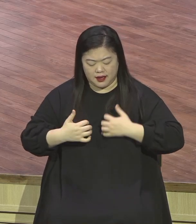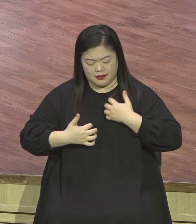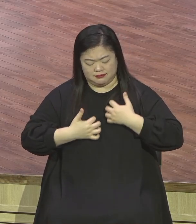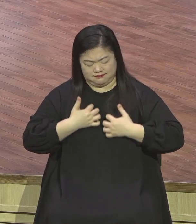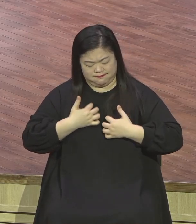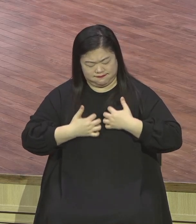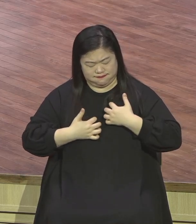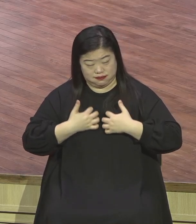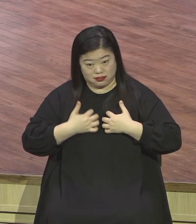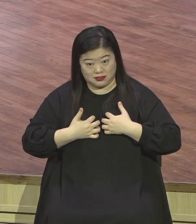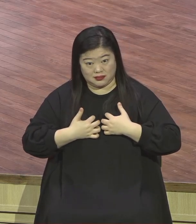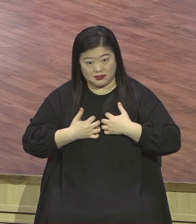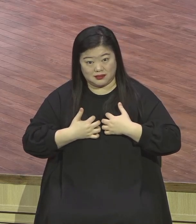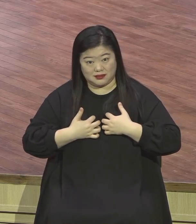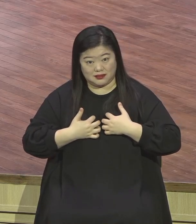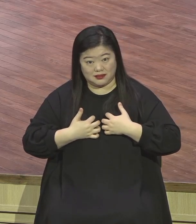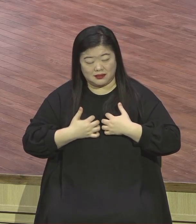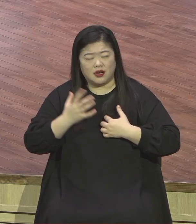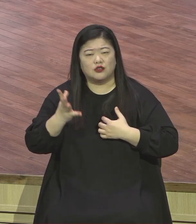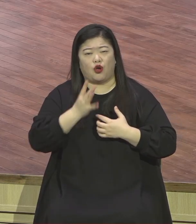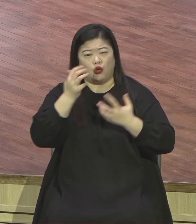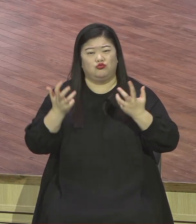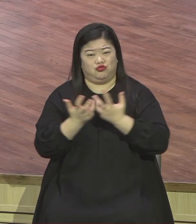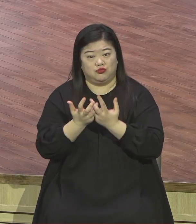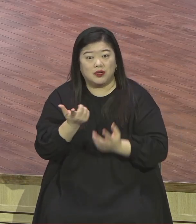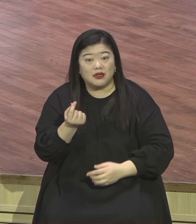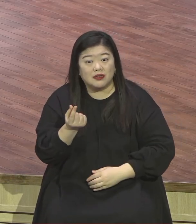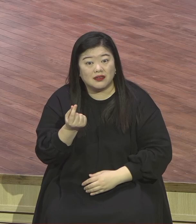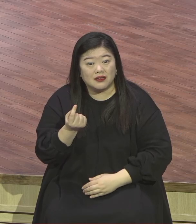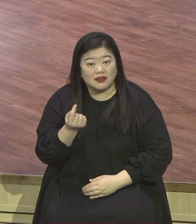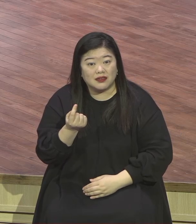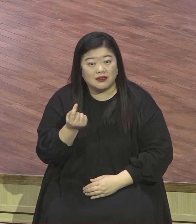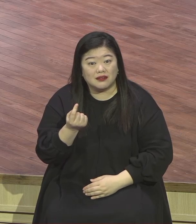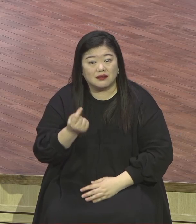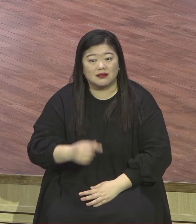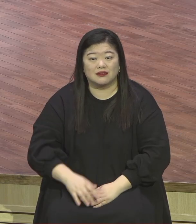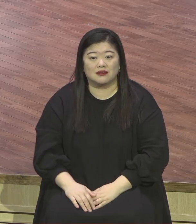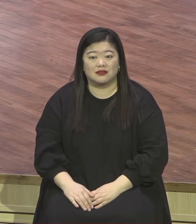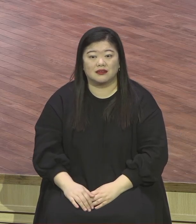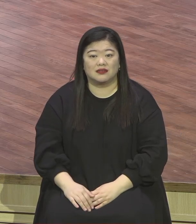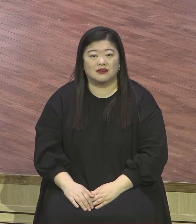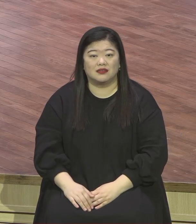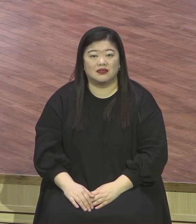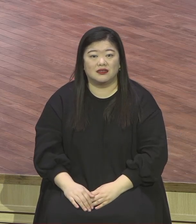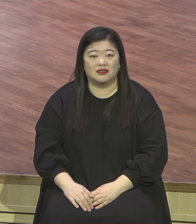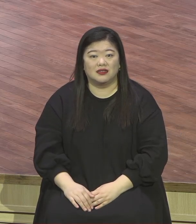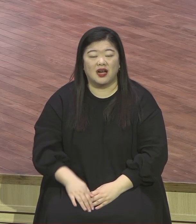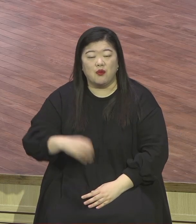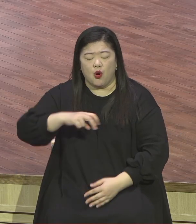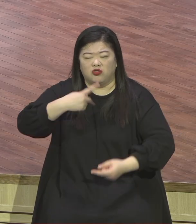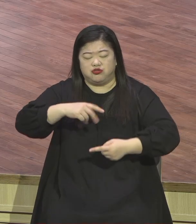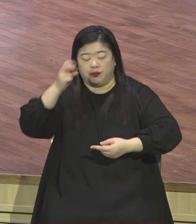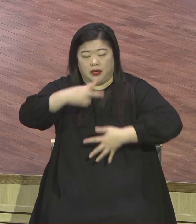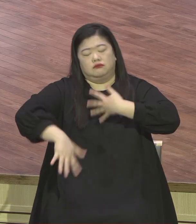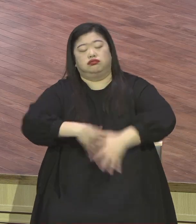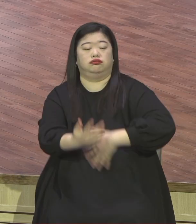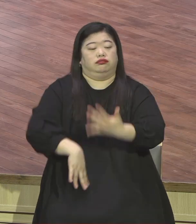성경 충만이에요 그리스도를 누린 것이 성경 충만이에요 와따다다다다 방언한다고 충만 안 했고 다 그거는 다